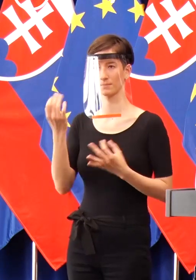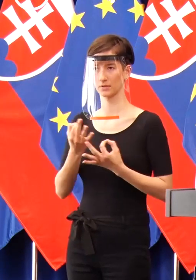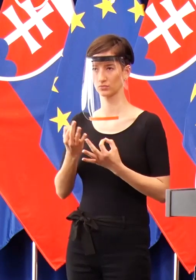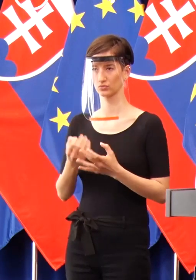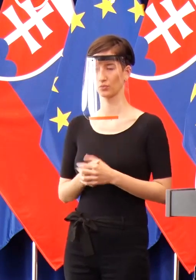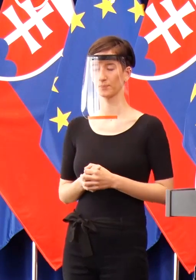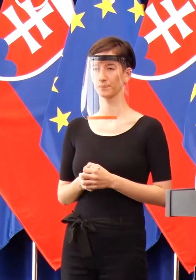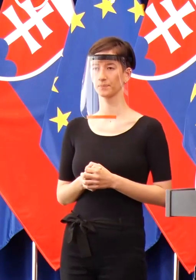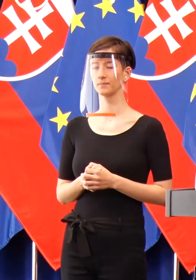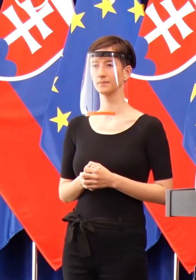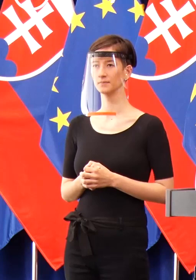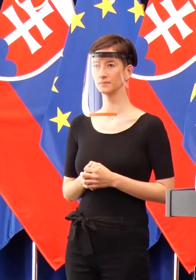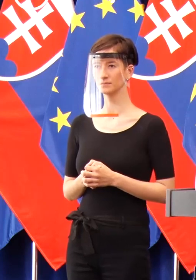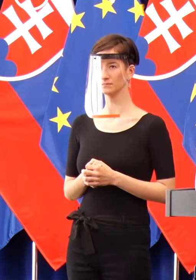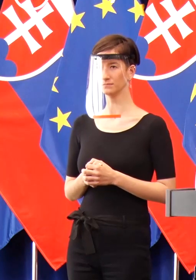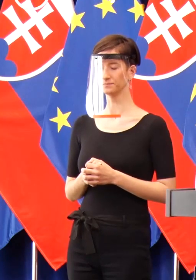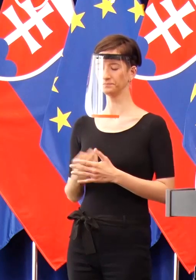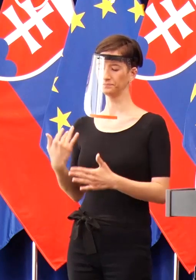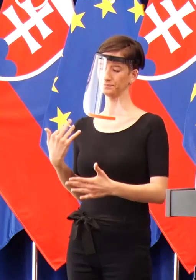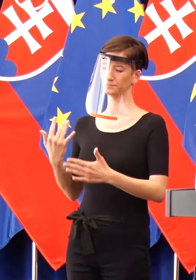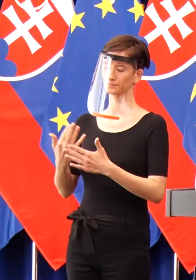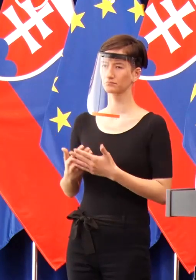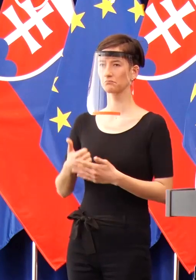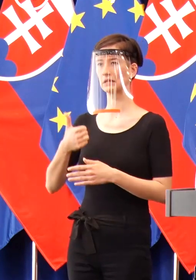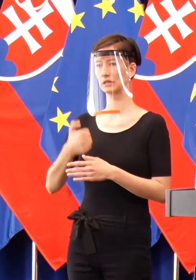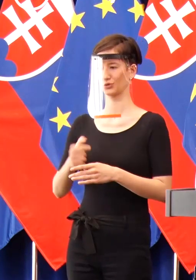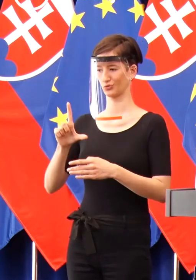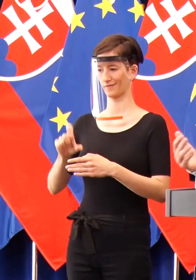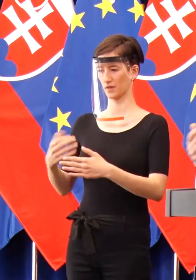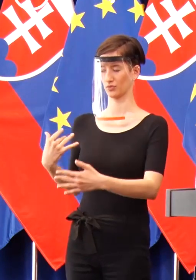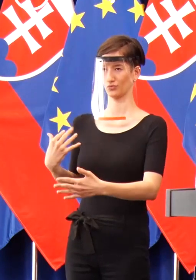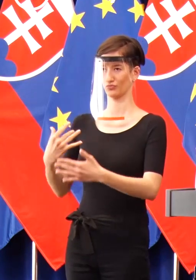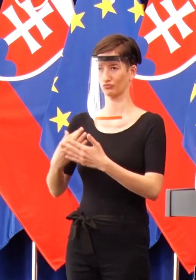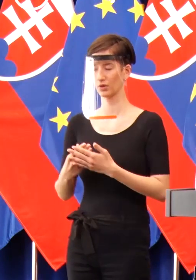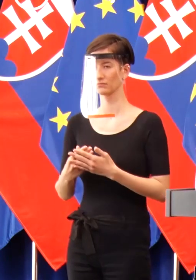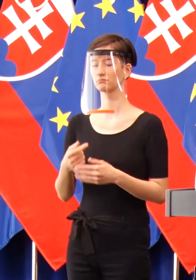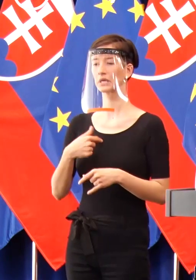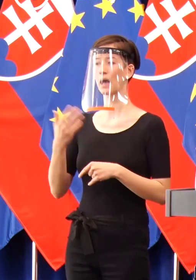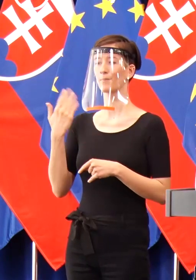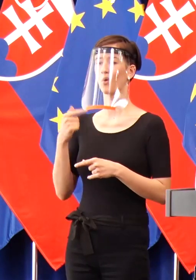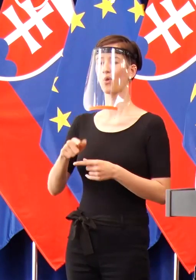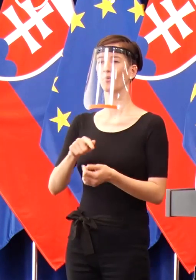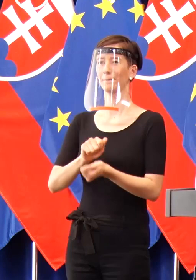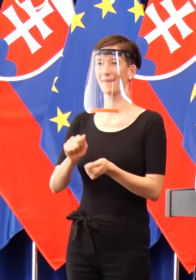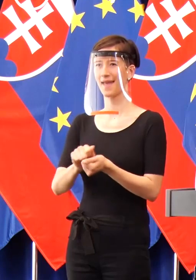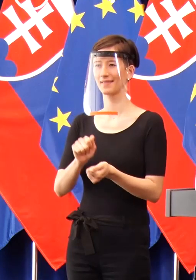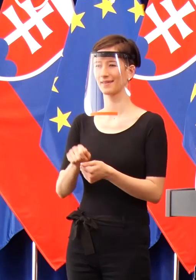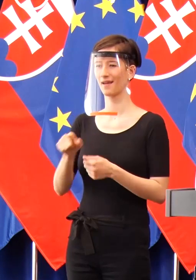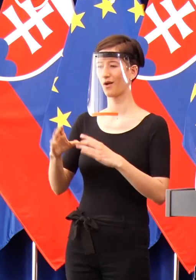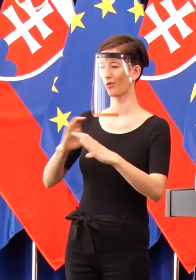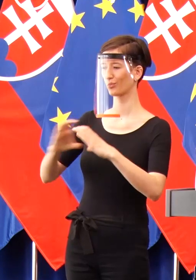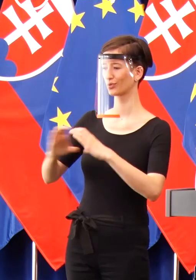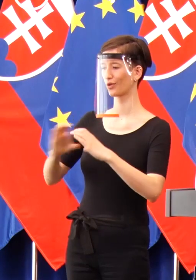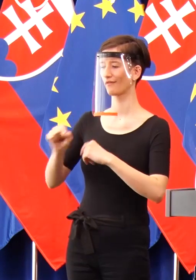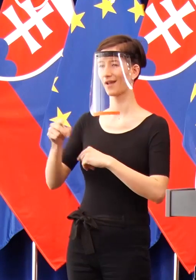Keď v posledné dni, možno týždeň, dva, som opakovane cez médiá dostával odkaz, najmä od kolegu